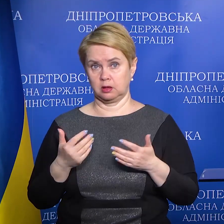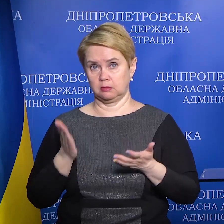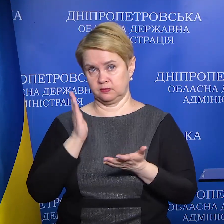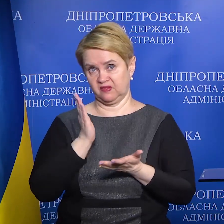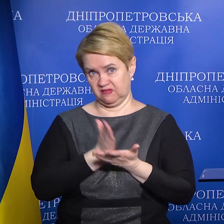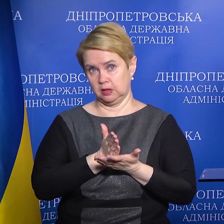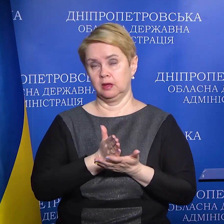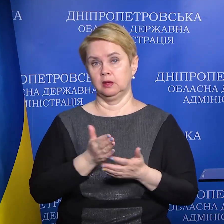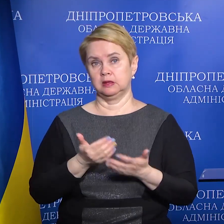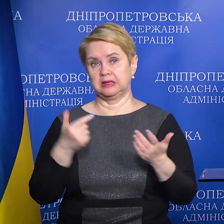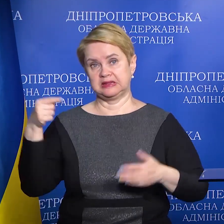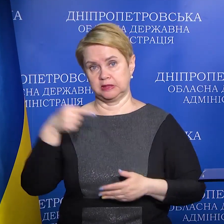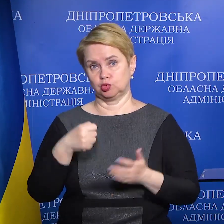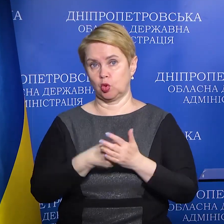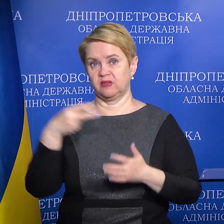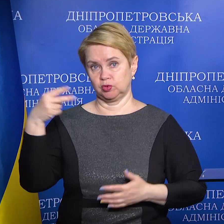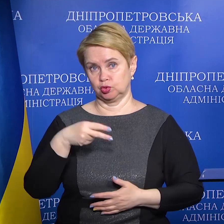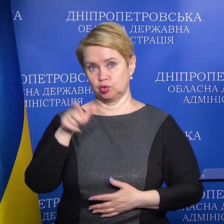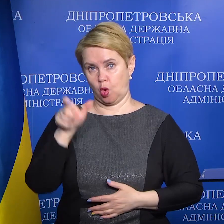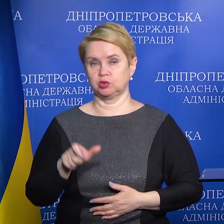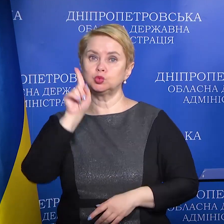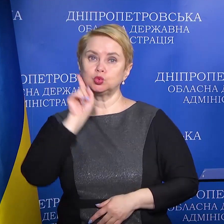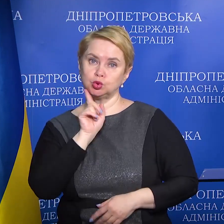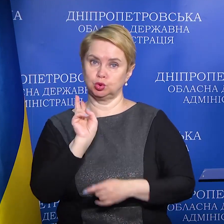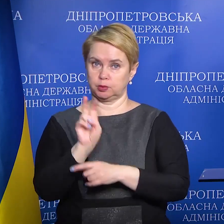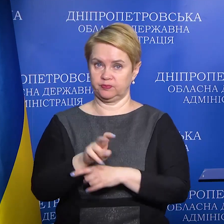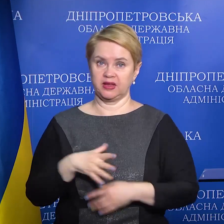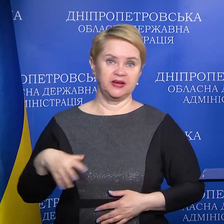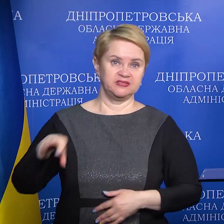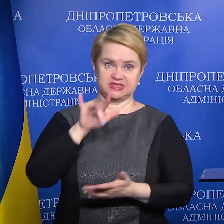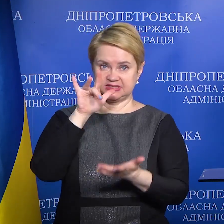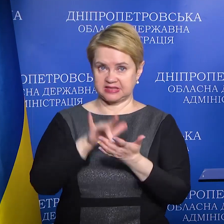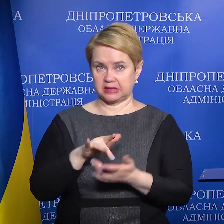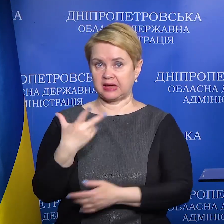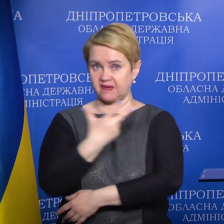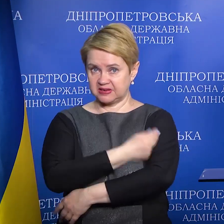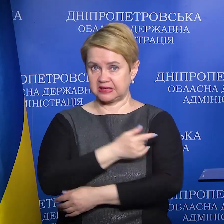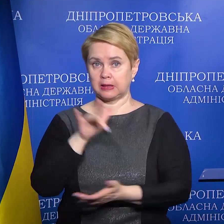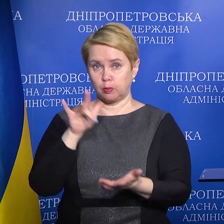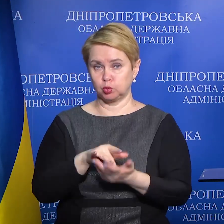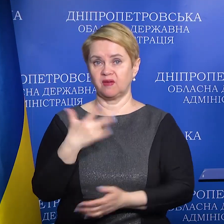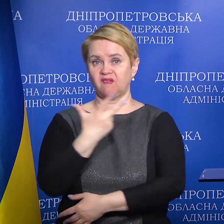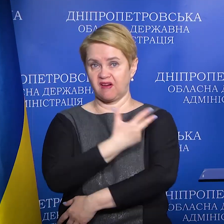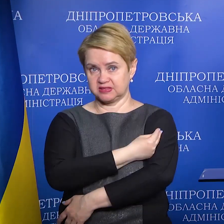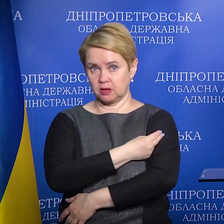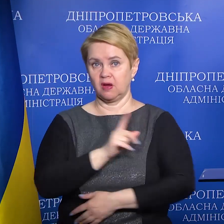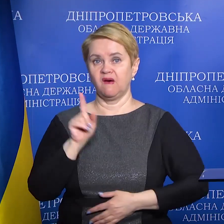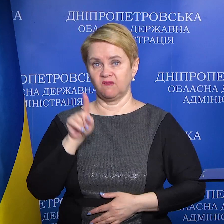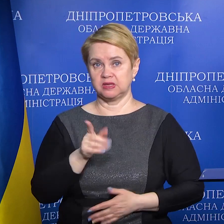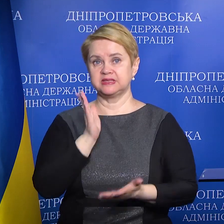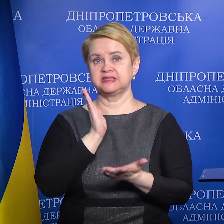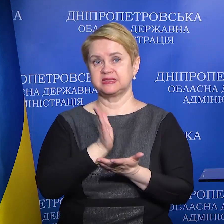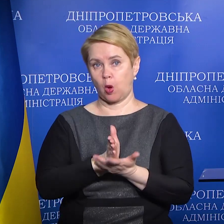від 1000 до 2000 осіб. Всі центри вакцинації та пункти вакцинації, вони